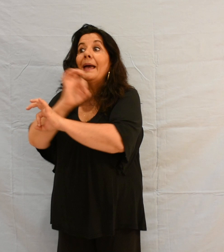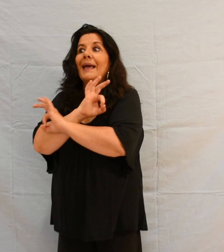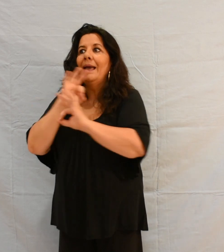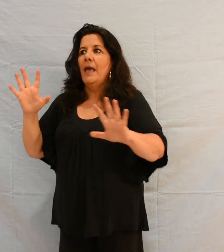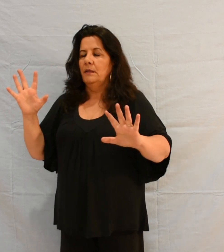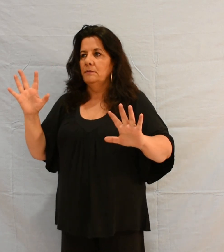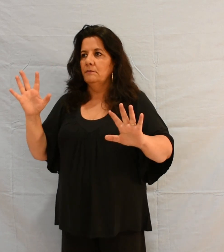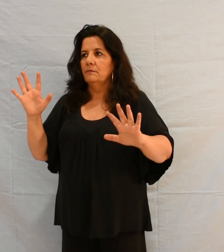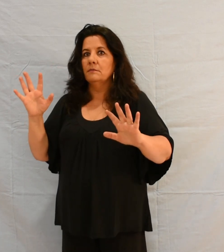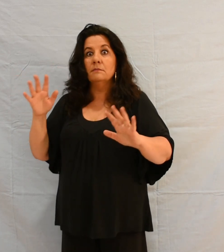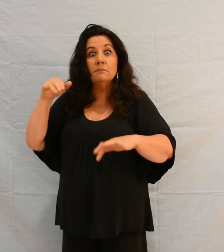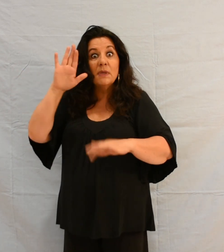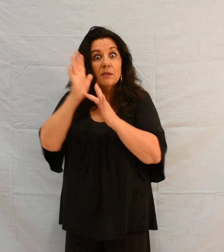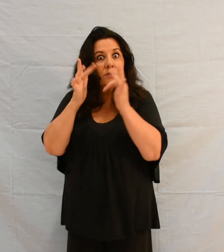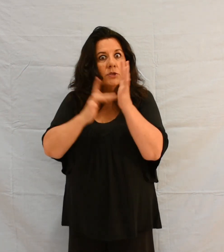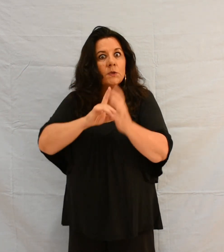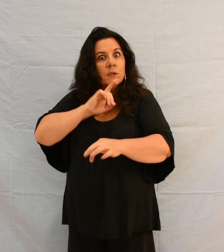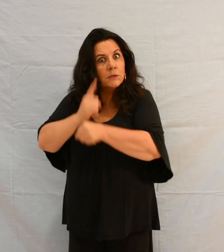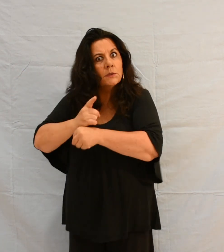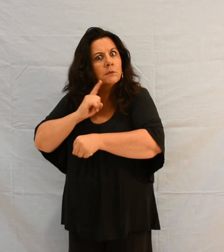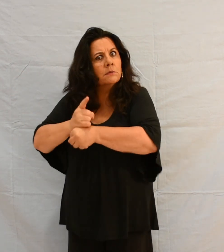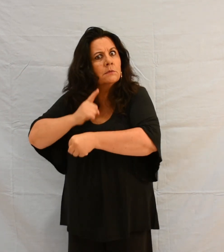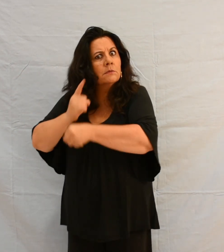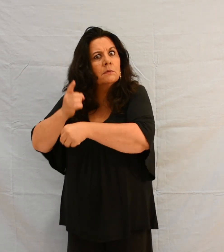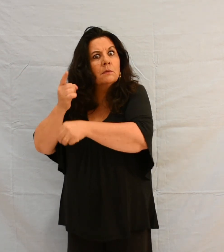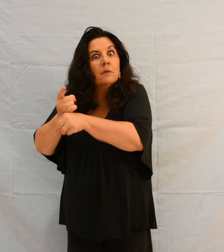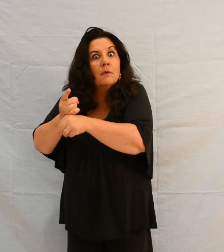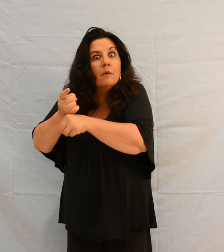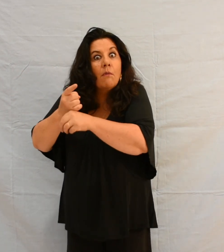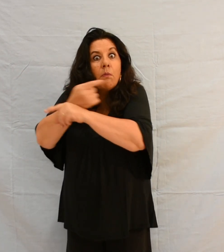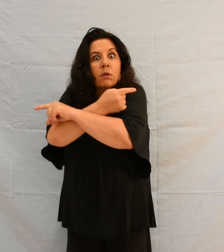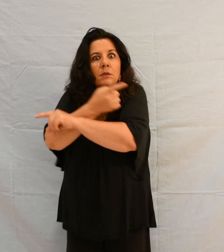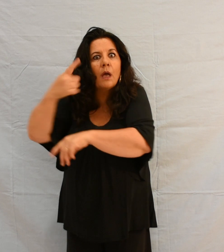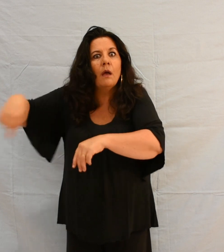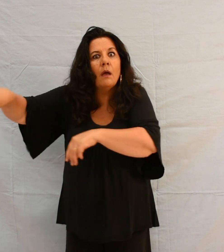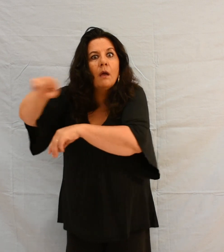donnait cet ordre, plus ceux-ci le proclamaient.